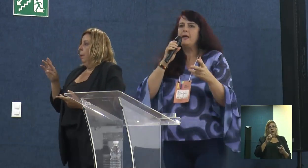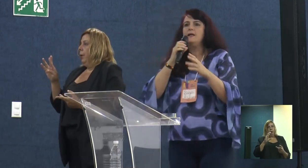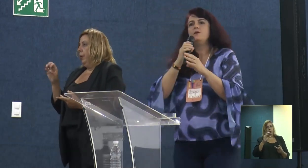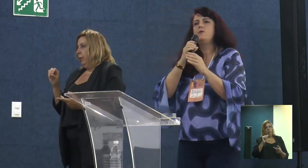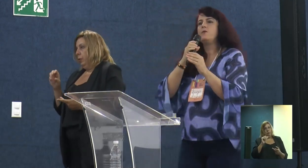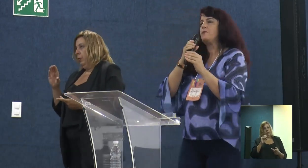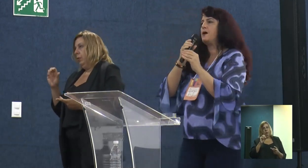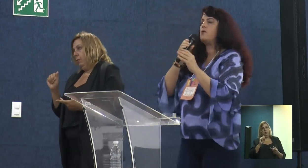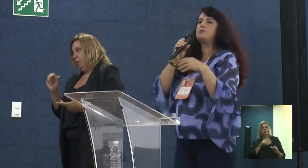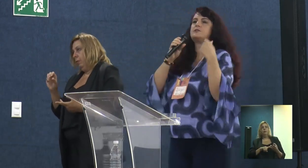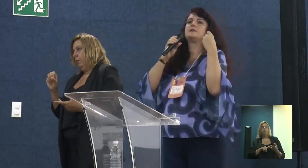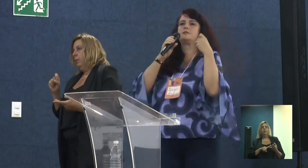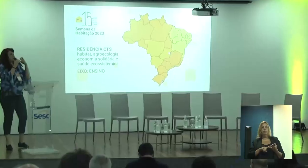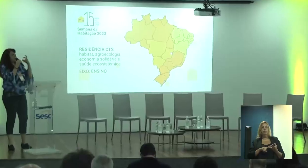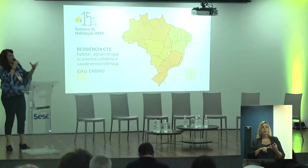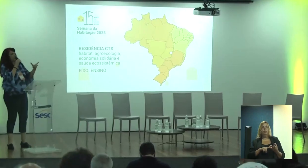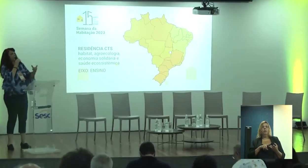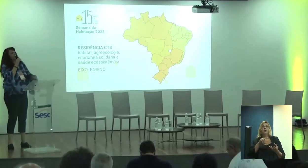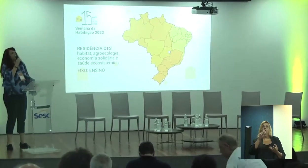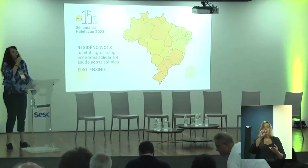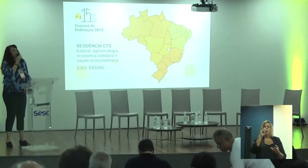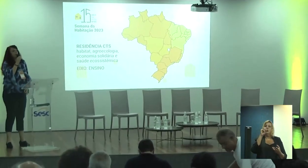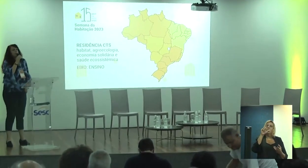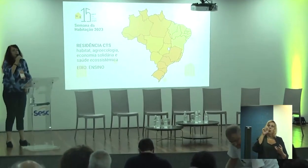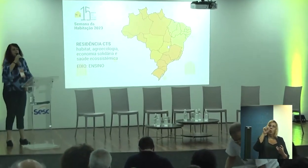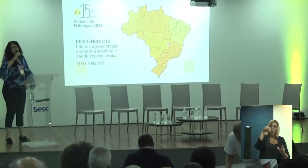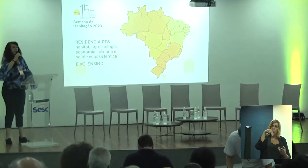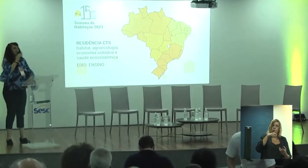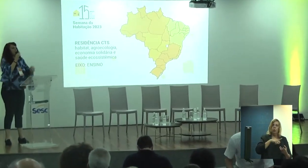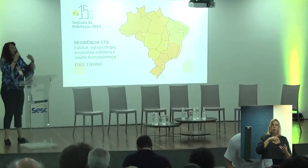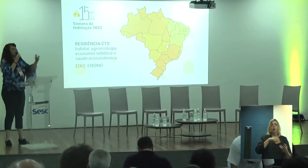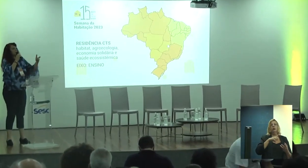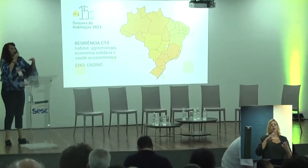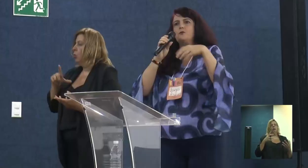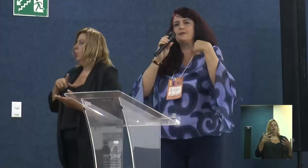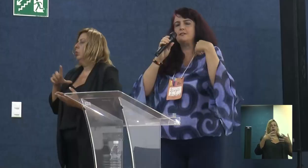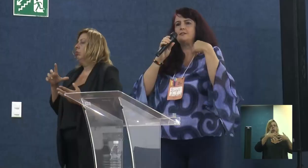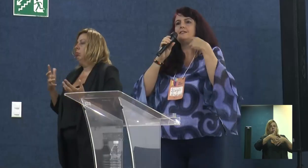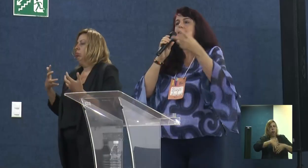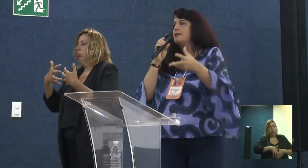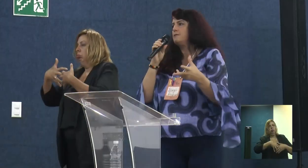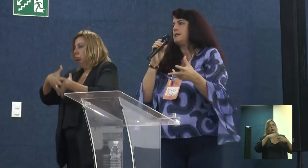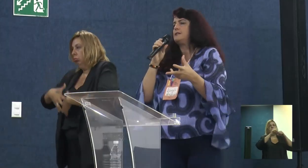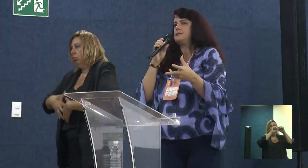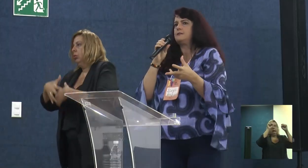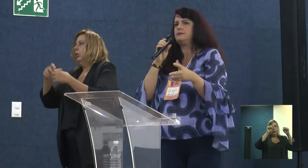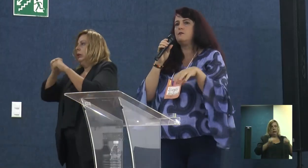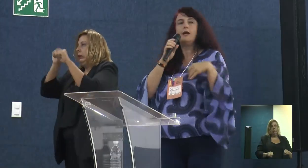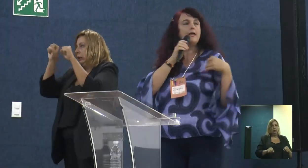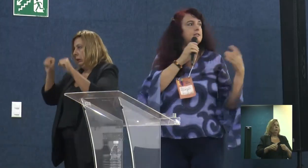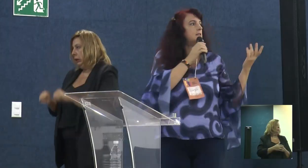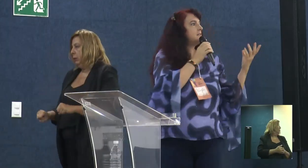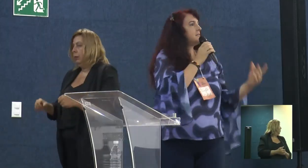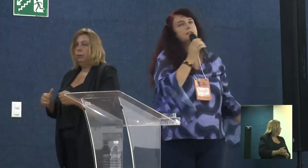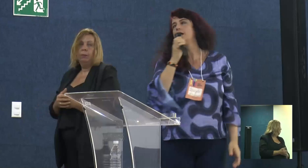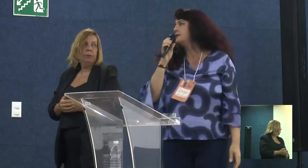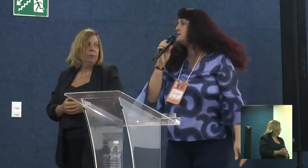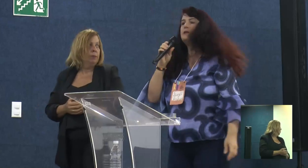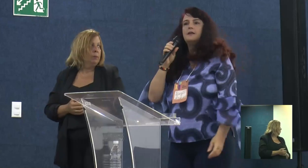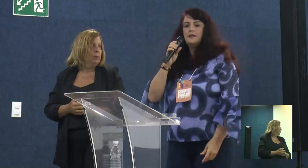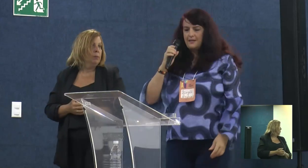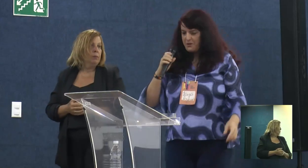também o Paolo Solon, das interconexões sistêmicas. Então, essa a